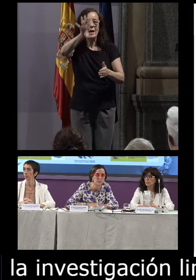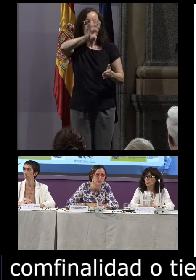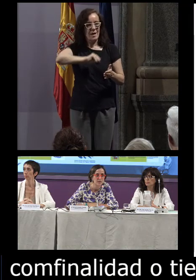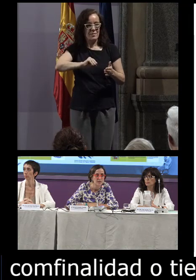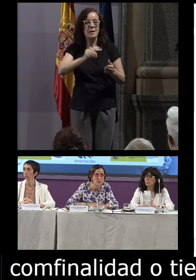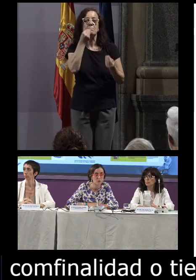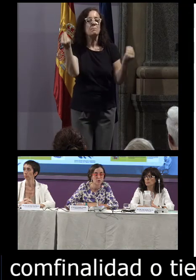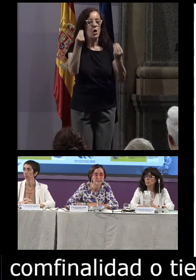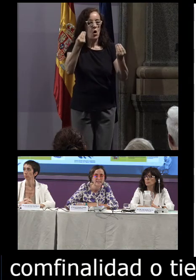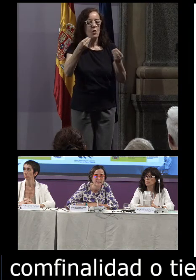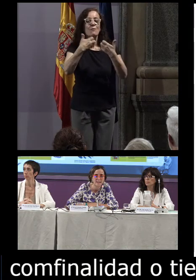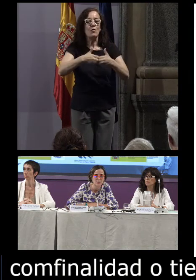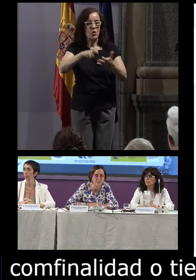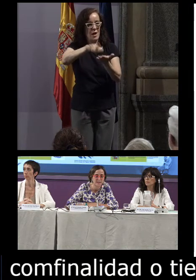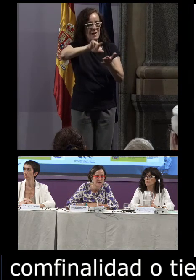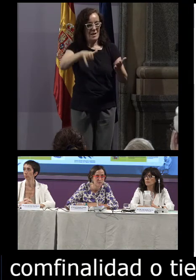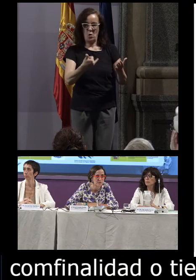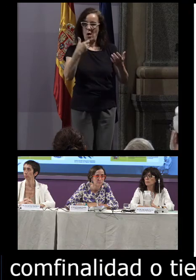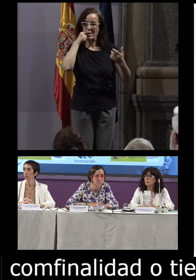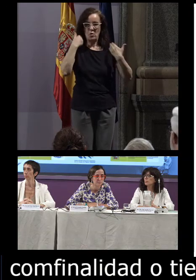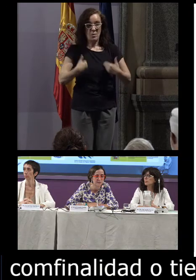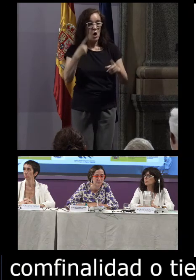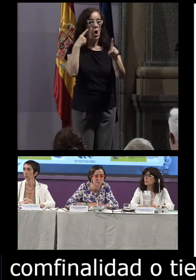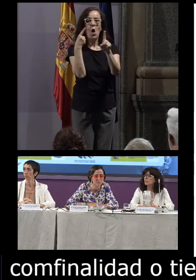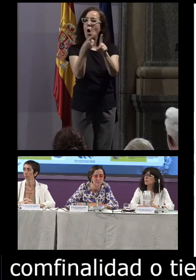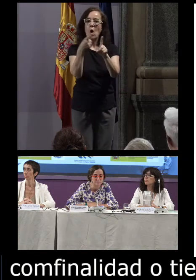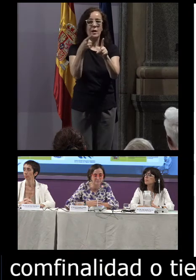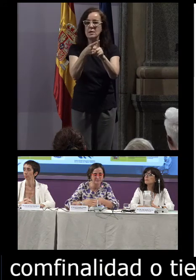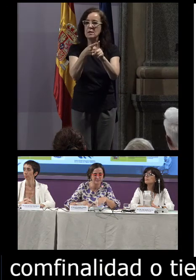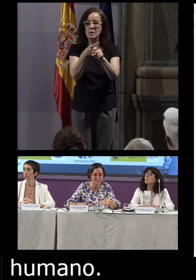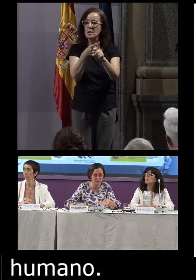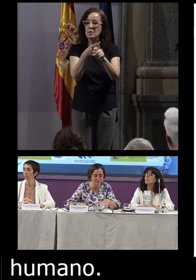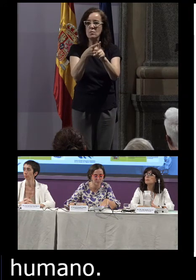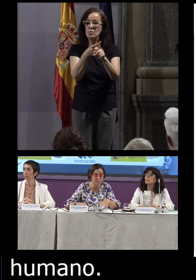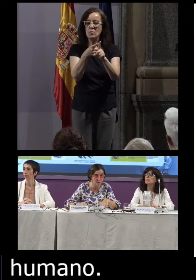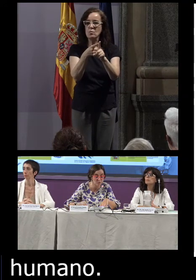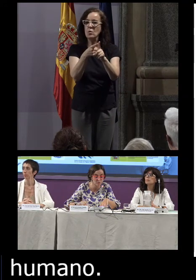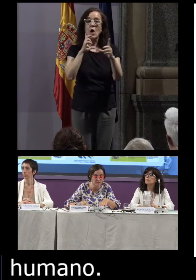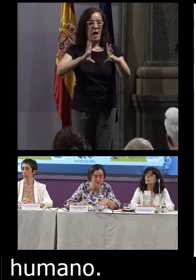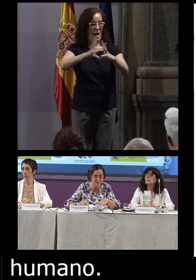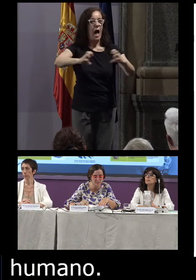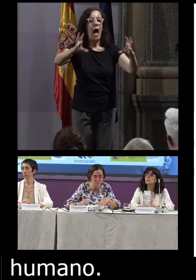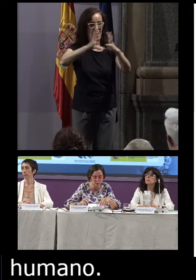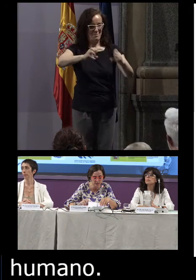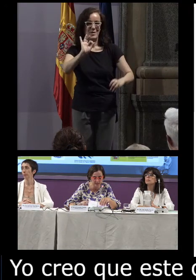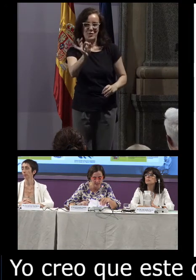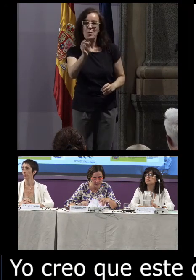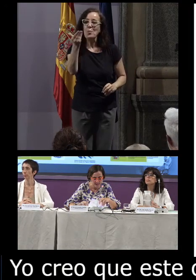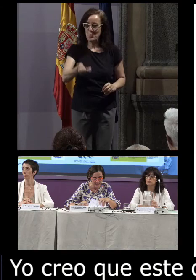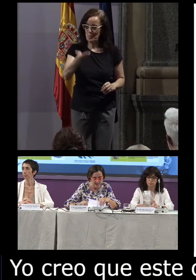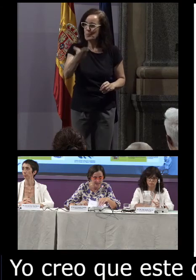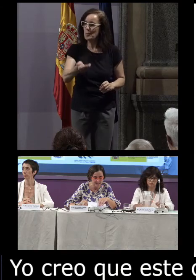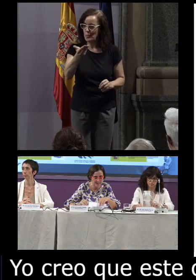humano. Yo creo que este objetivo, que es un objetivo muy ambicioso, efectivamente, y muy importante,